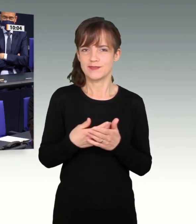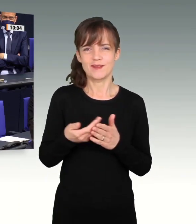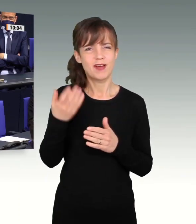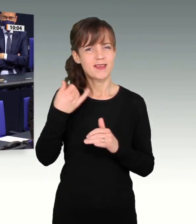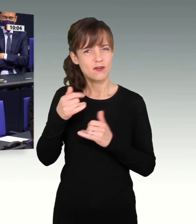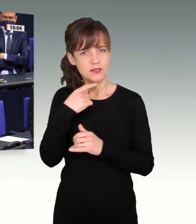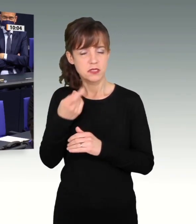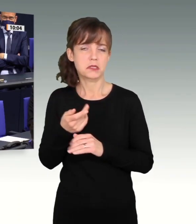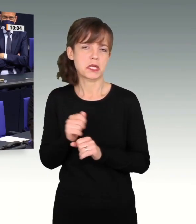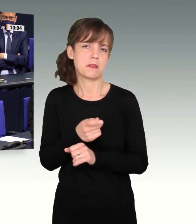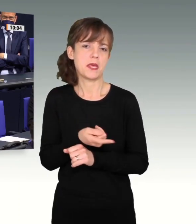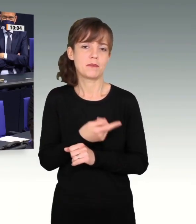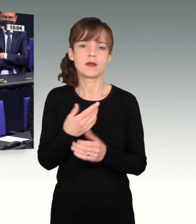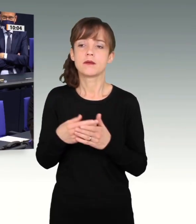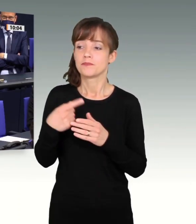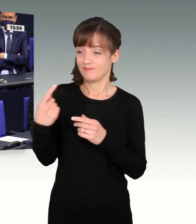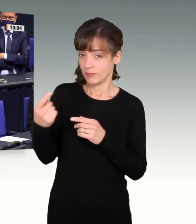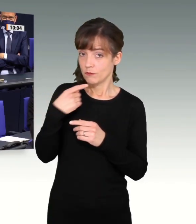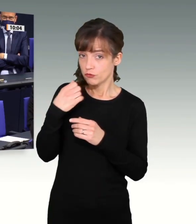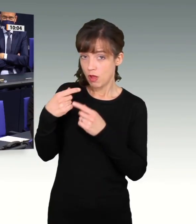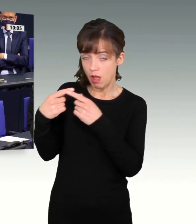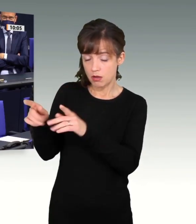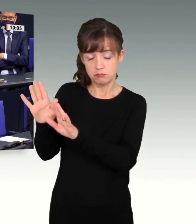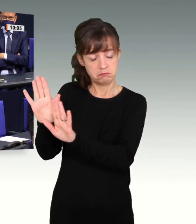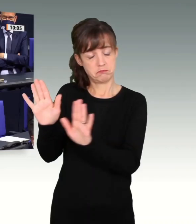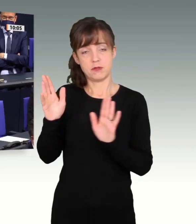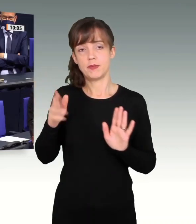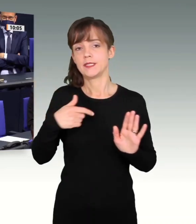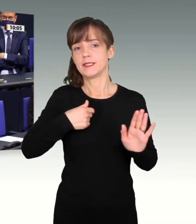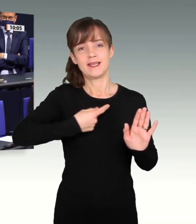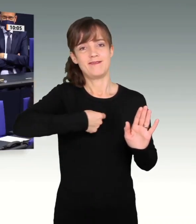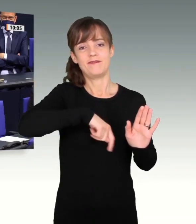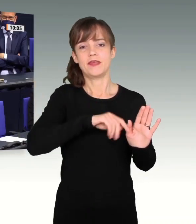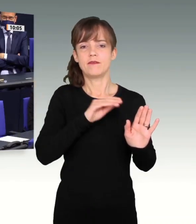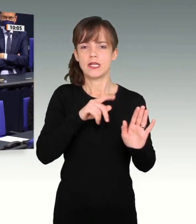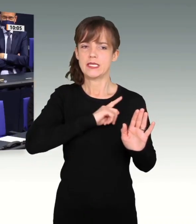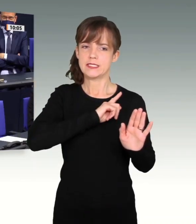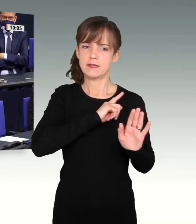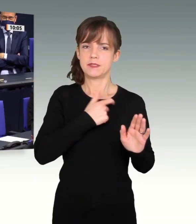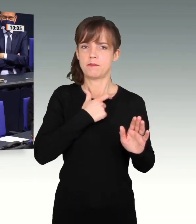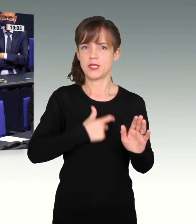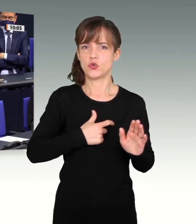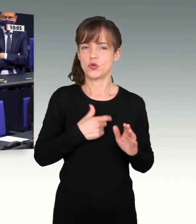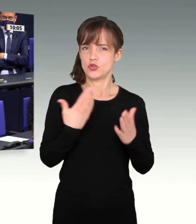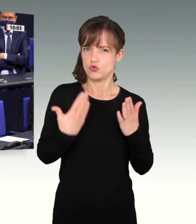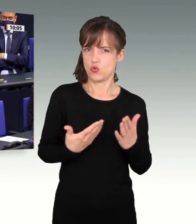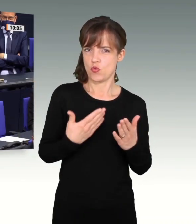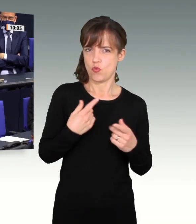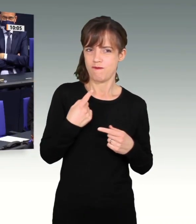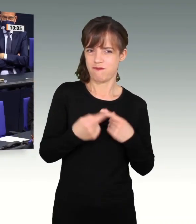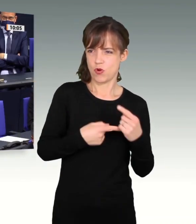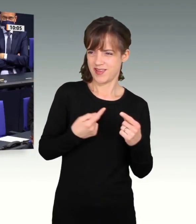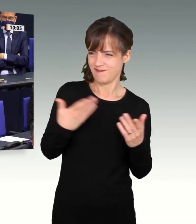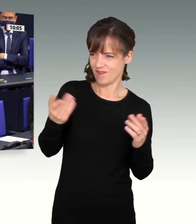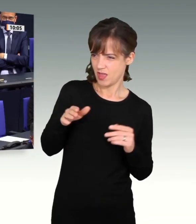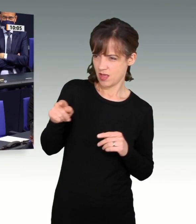Anders als Sie sich das wünschen, liebe Frau Hagedorn, wir werden, und auch ich persönlich, werde dem vorgehen, was Sie hier haben,